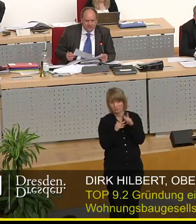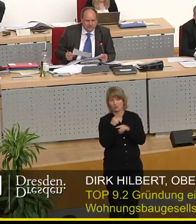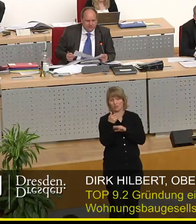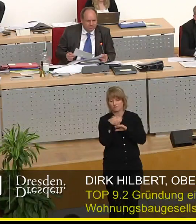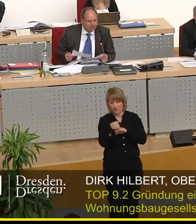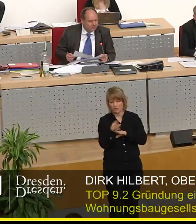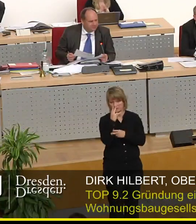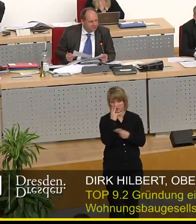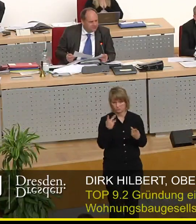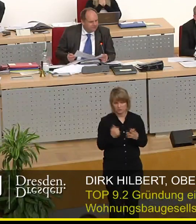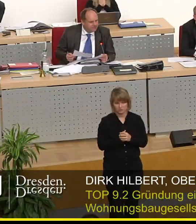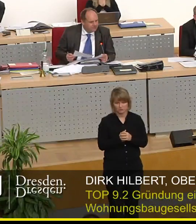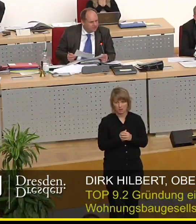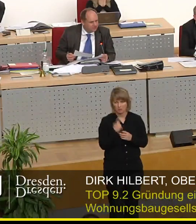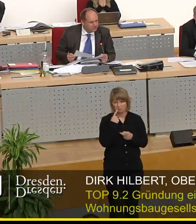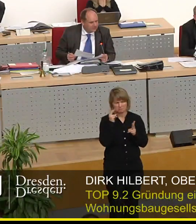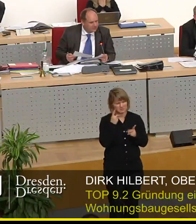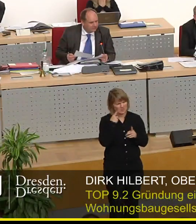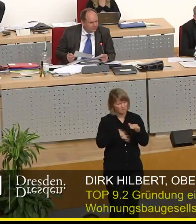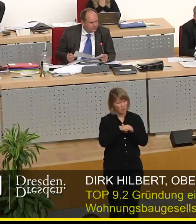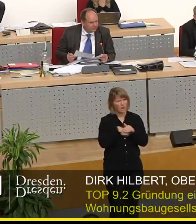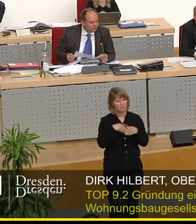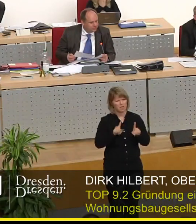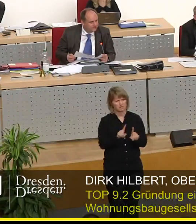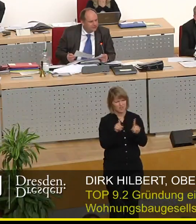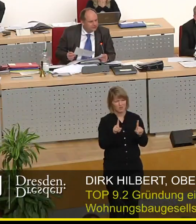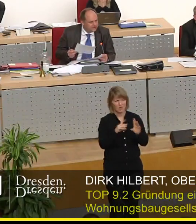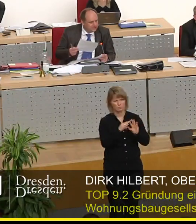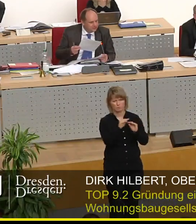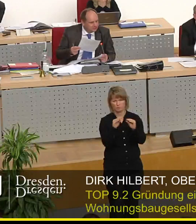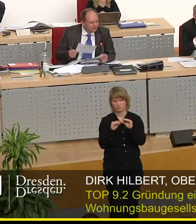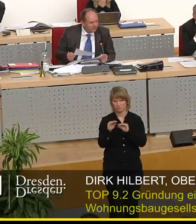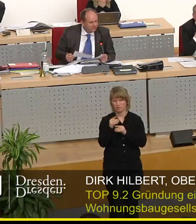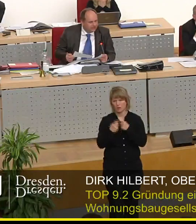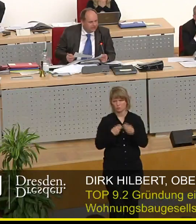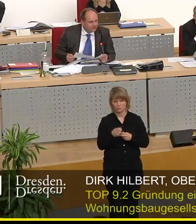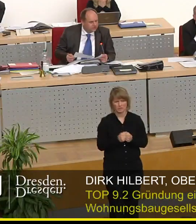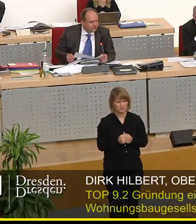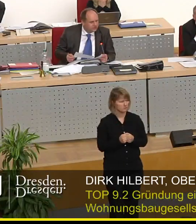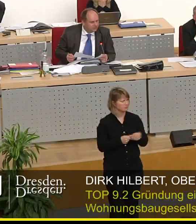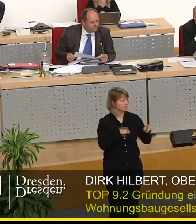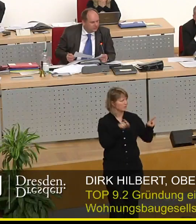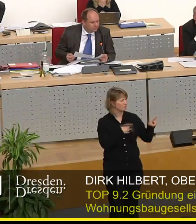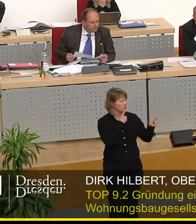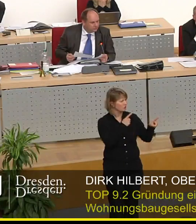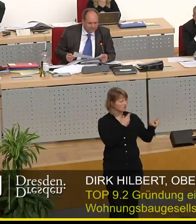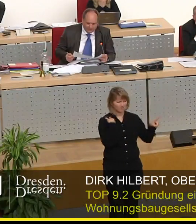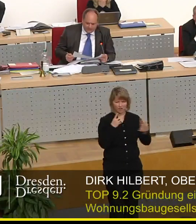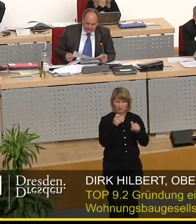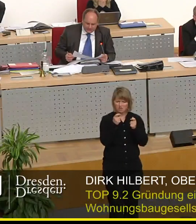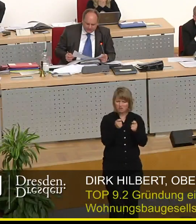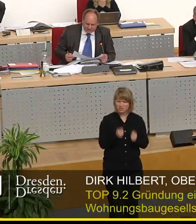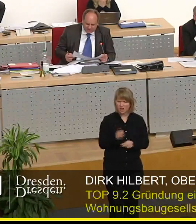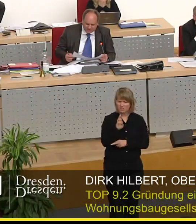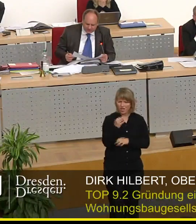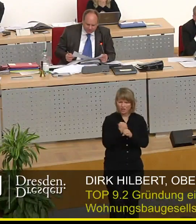aber ich glaube es wäre vielleicht sinnfällig wenn sie noch mal Zeit haben miteinander zu sprechen jetzt gab es Wortmeldung Herr Avenarius von wem kommt der Hilfsantrag